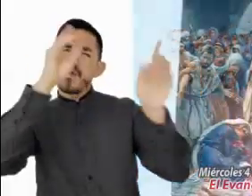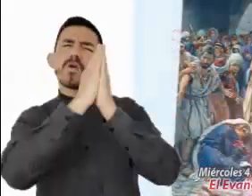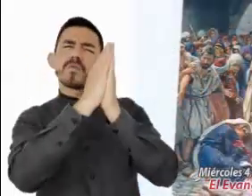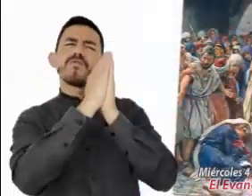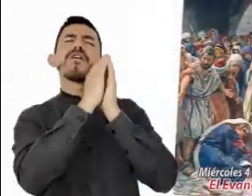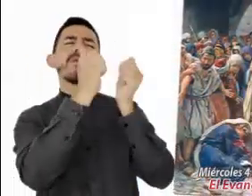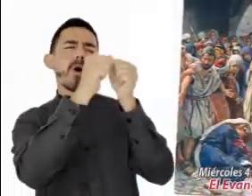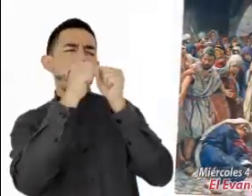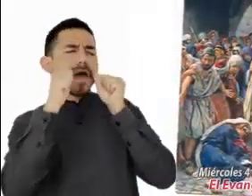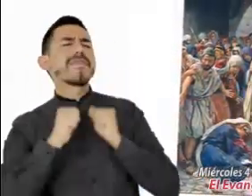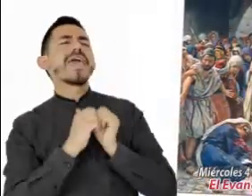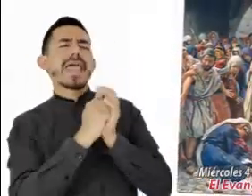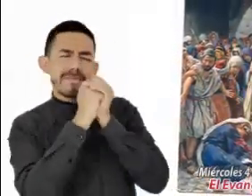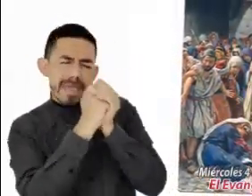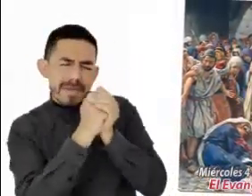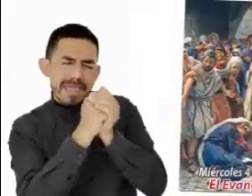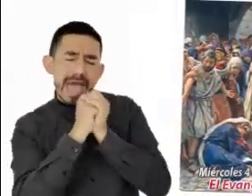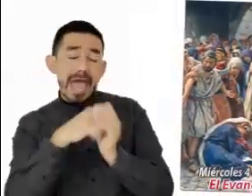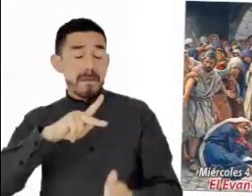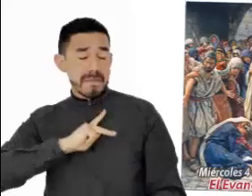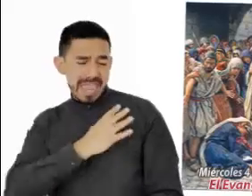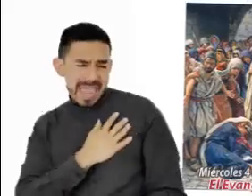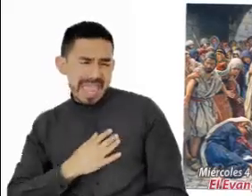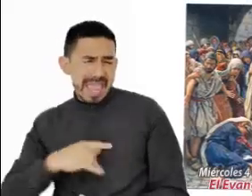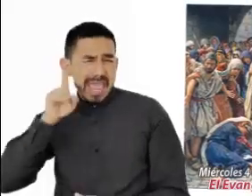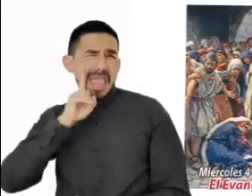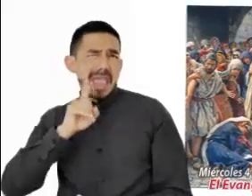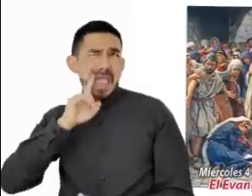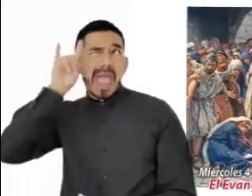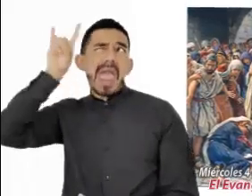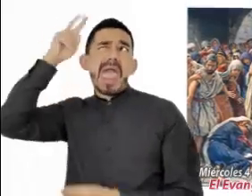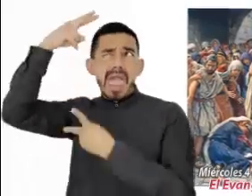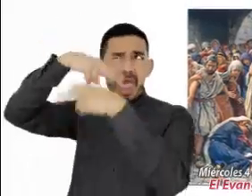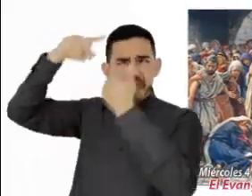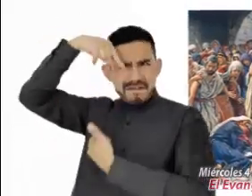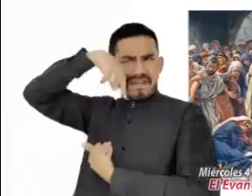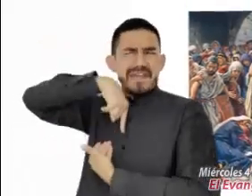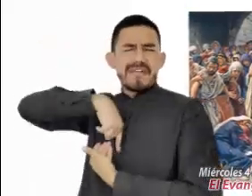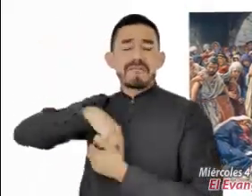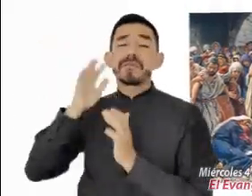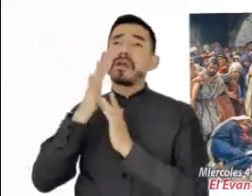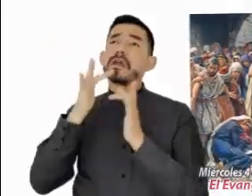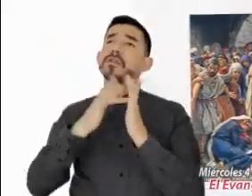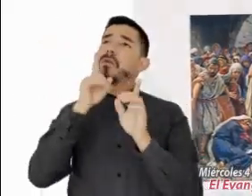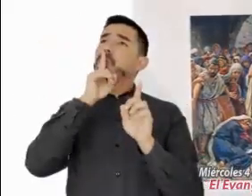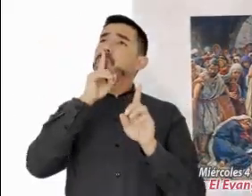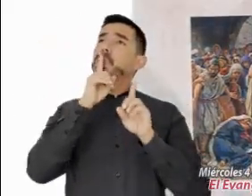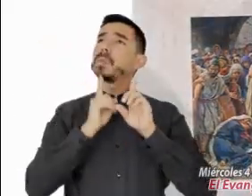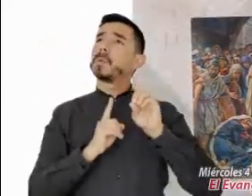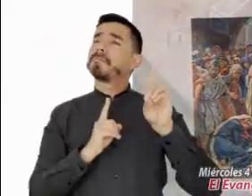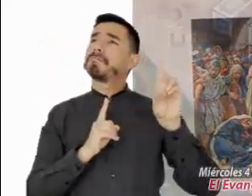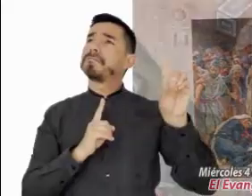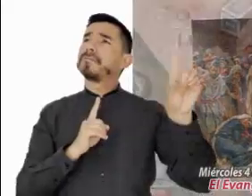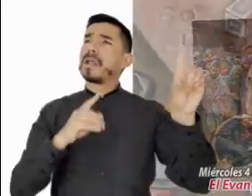David, ten compasión de mí. Mi hija está terriblemente atormentada por un demonio. Jesús no le contestó una sola